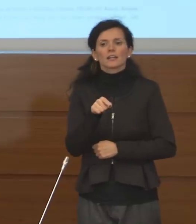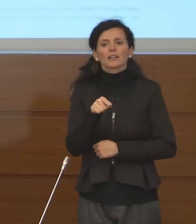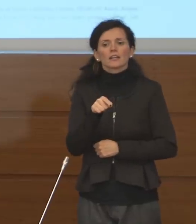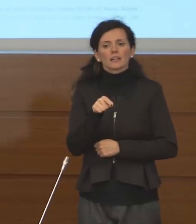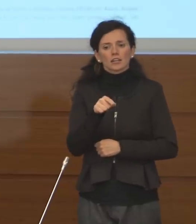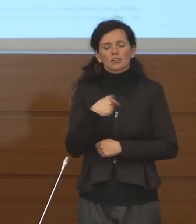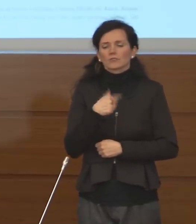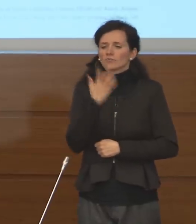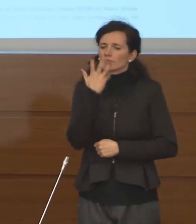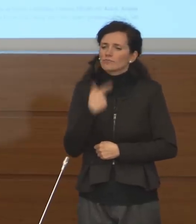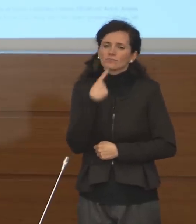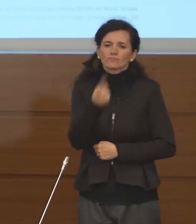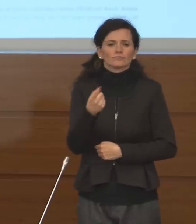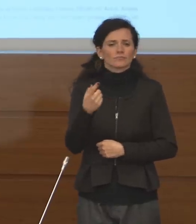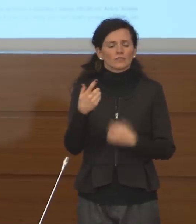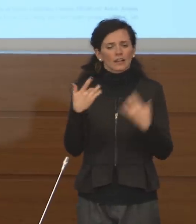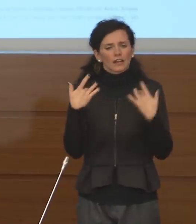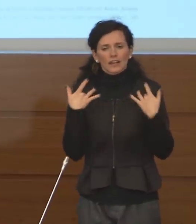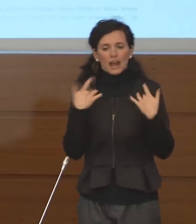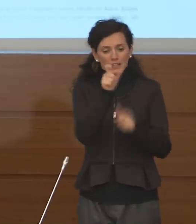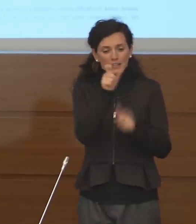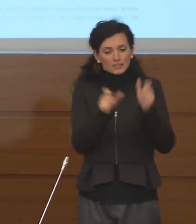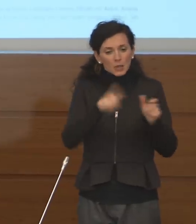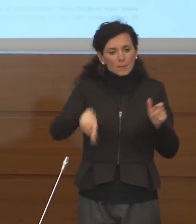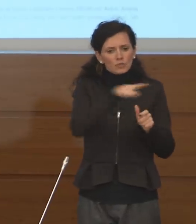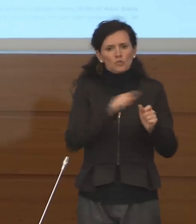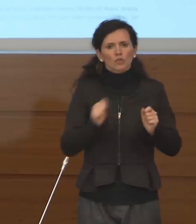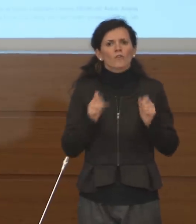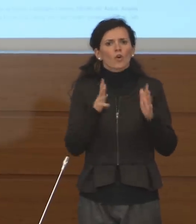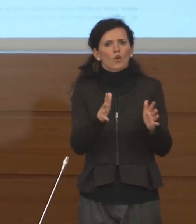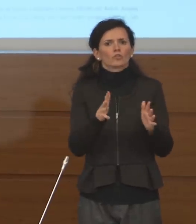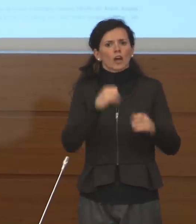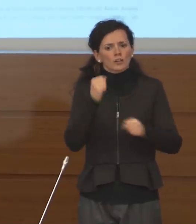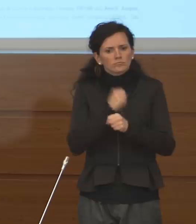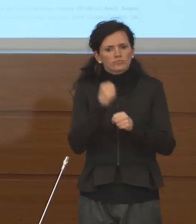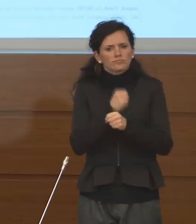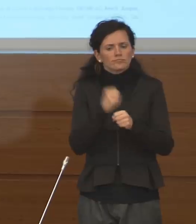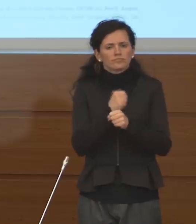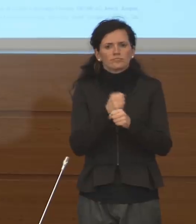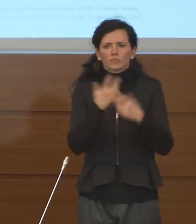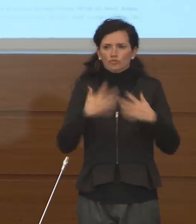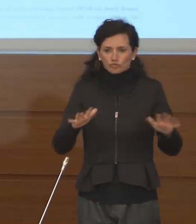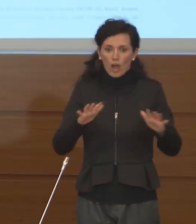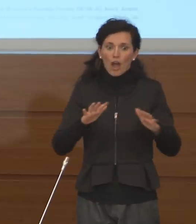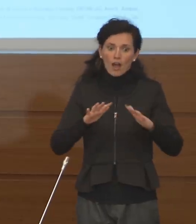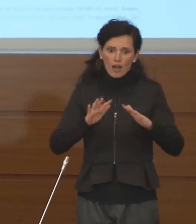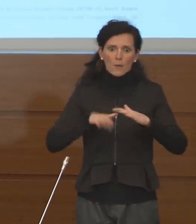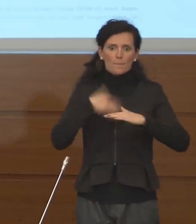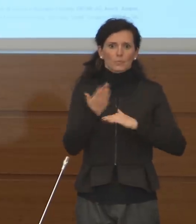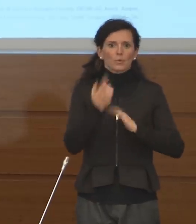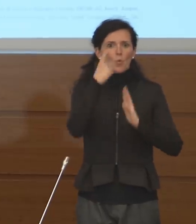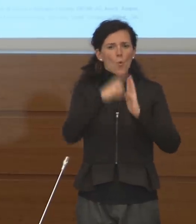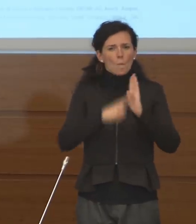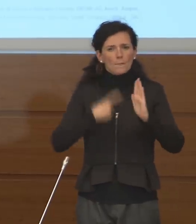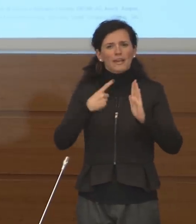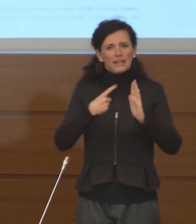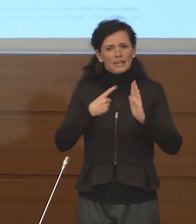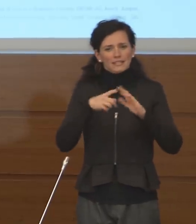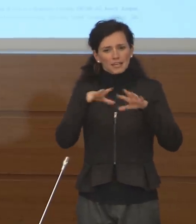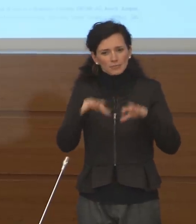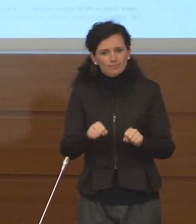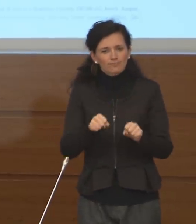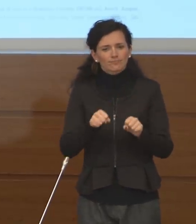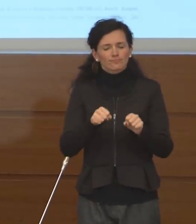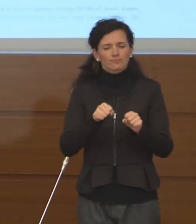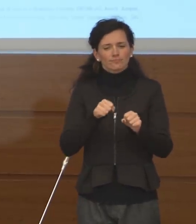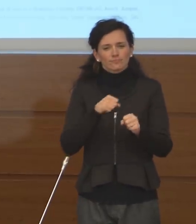i nostri volontari che ormai da più di un mese sono impegnati in numeri